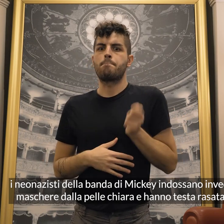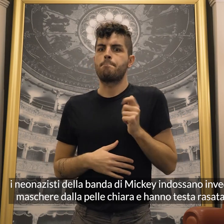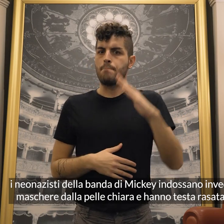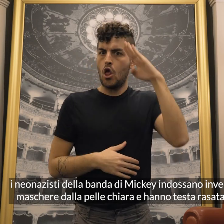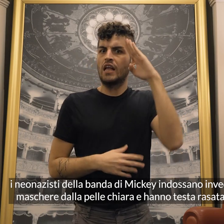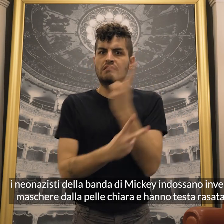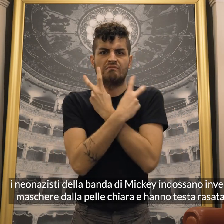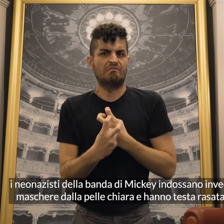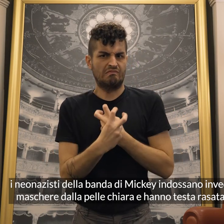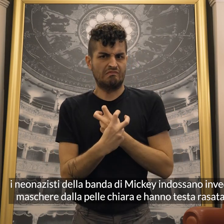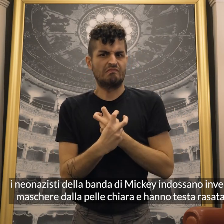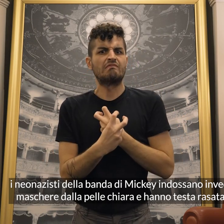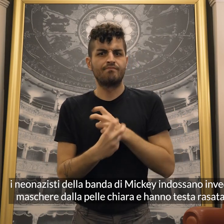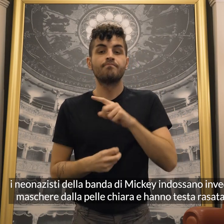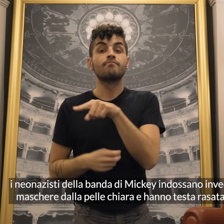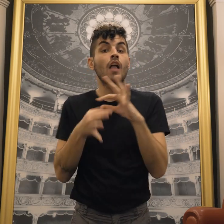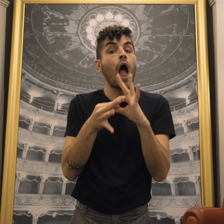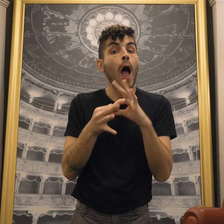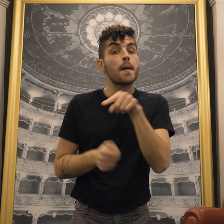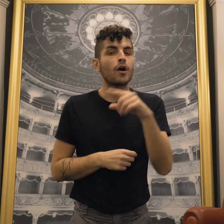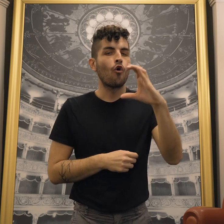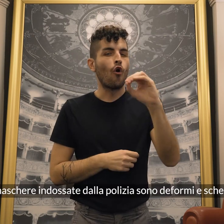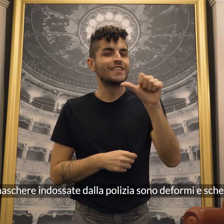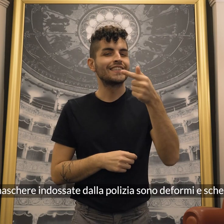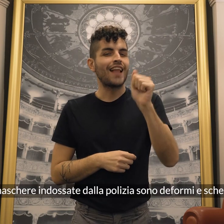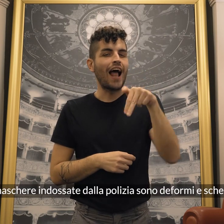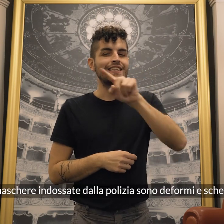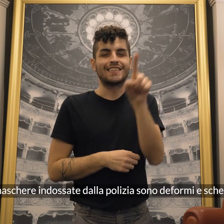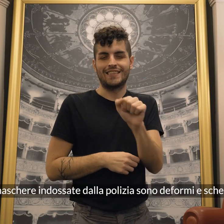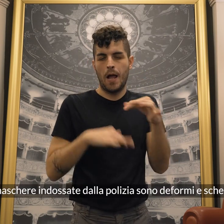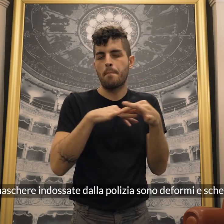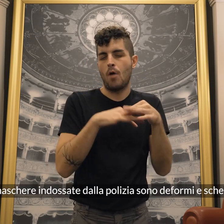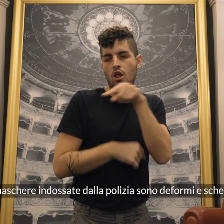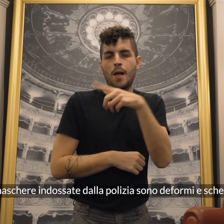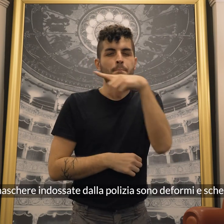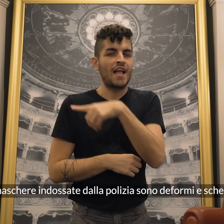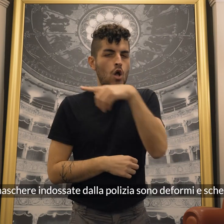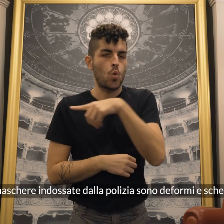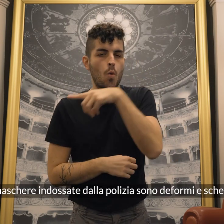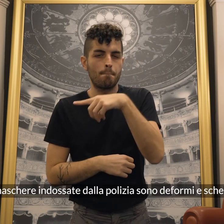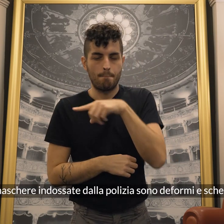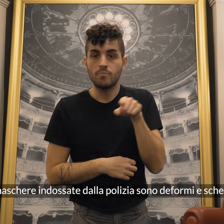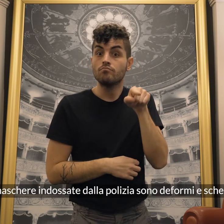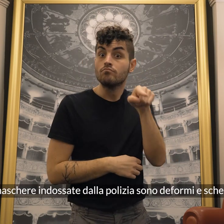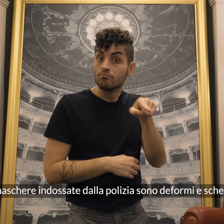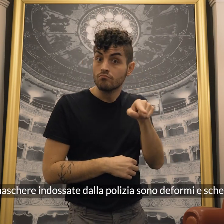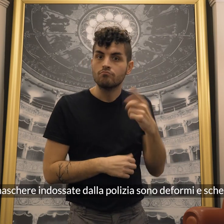chiara e hanno testa rasata. Le maschere indossate dalla polizia sono deformi e scheletriche.